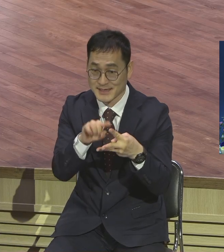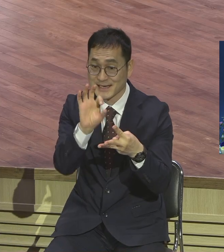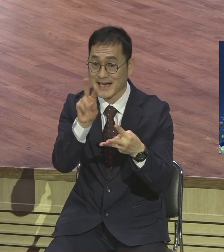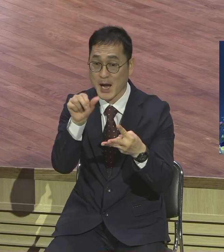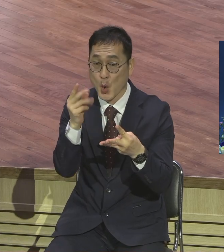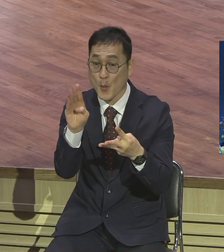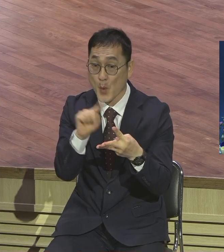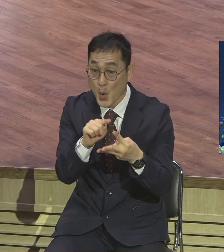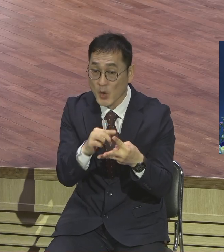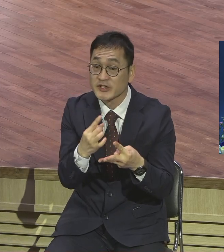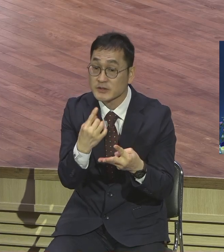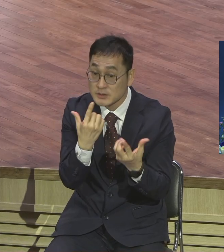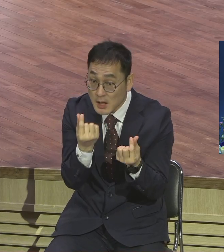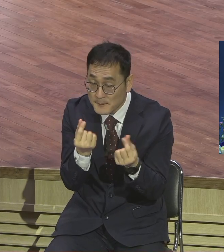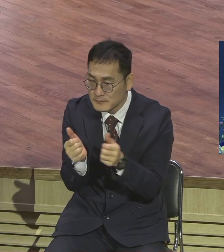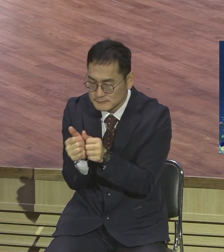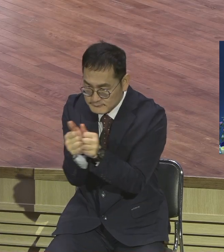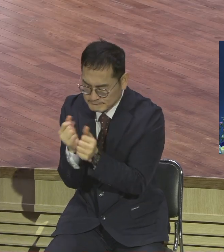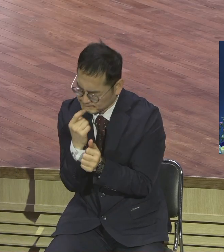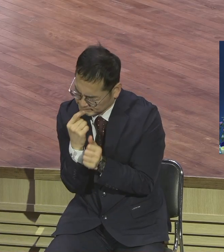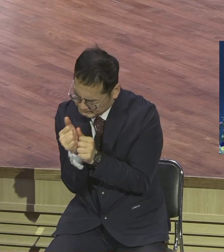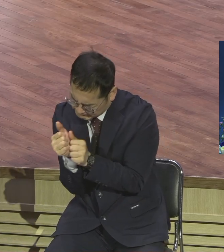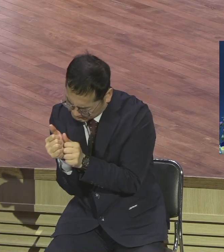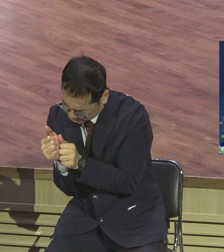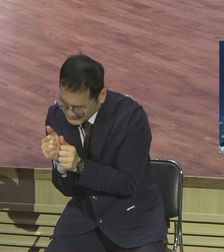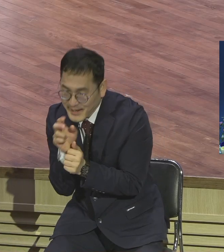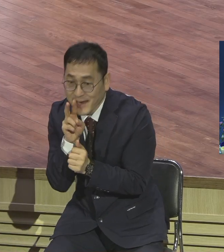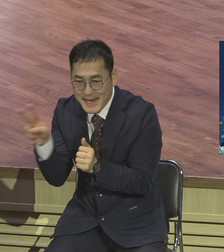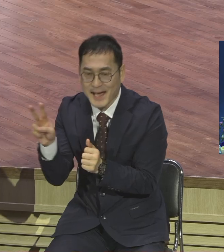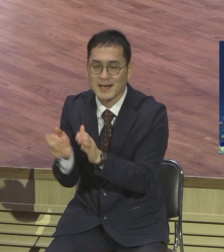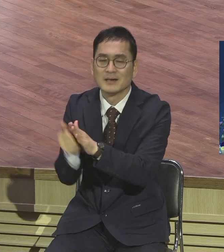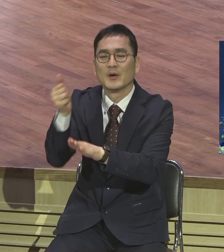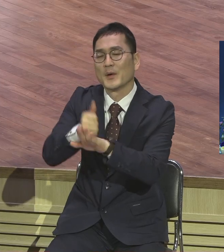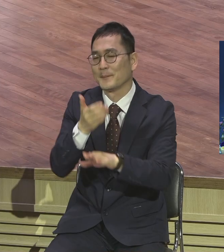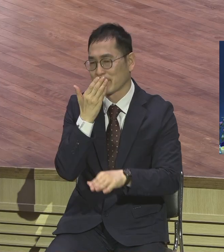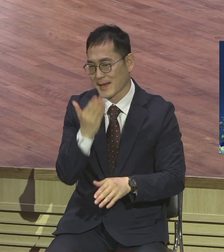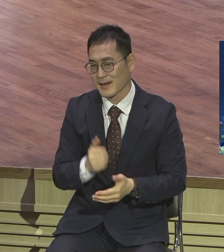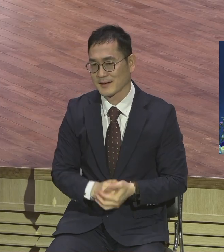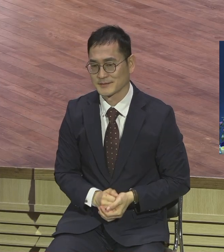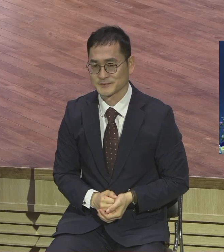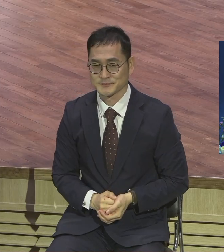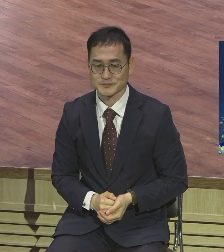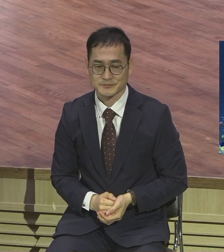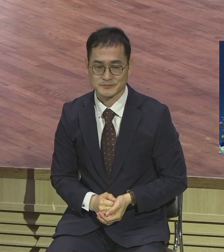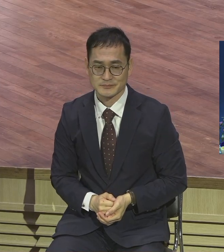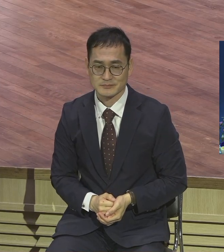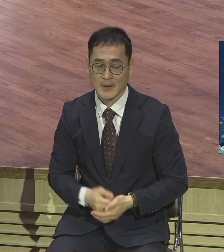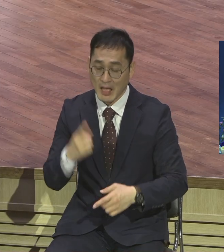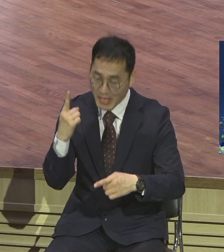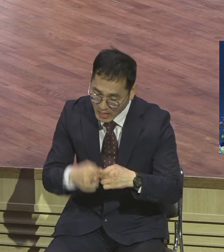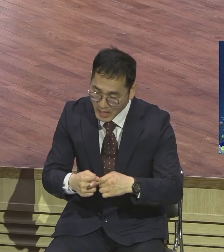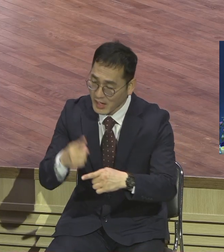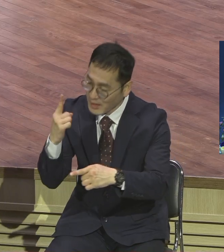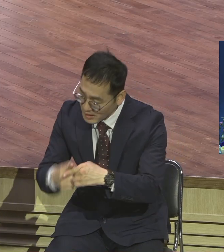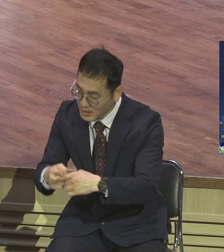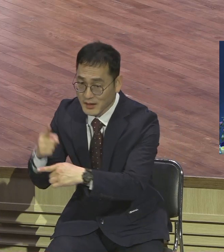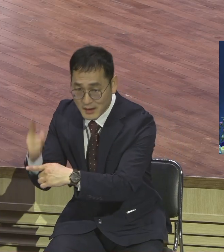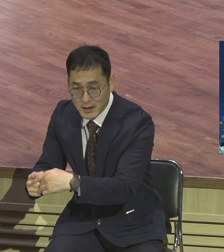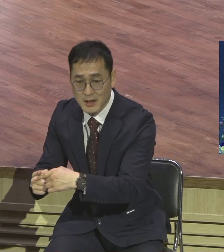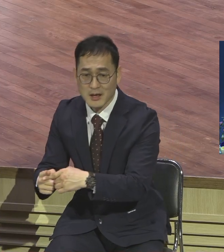해야 답이 나오게 되어있어요 지속을 해야 뭐든지 하다가 말고 하다가 말고 그럼 끝장을 못 보면 답이 없어요 뭘